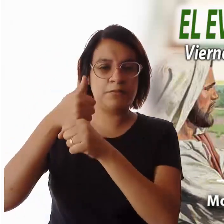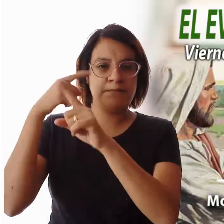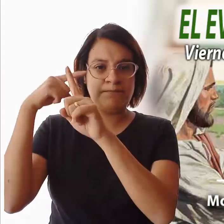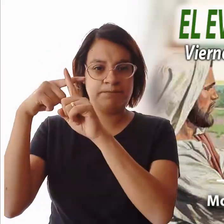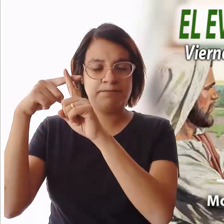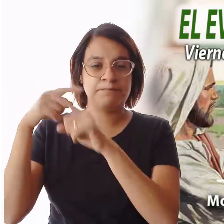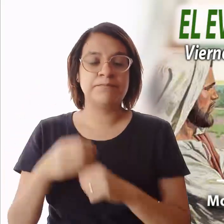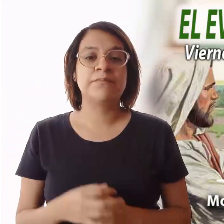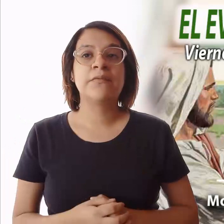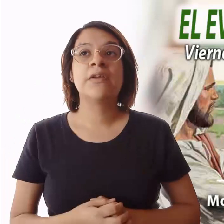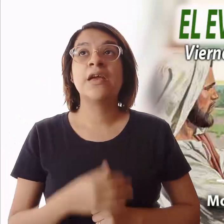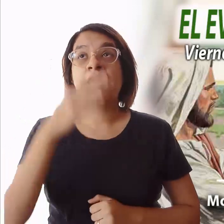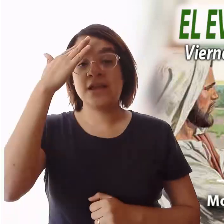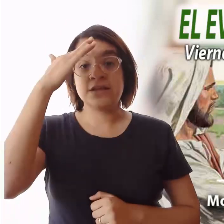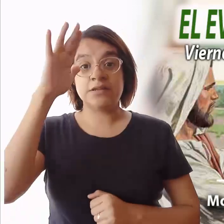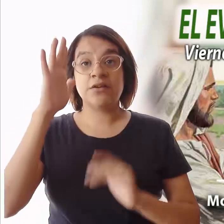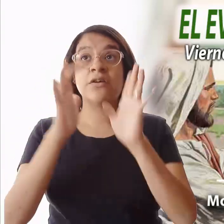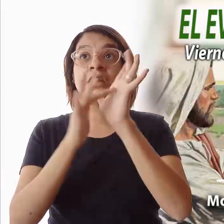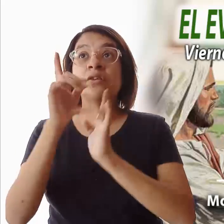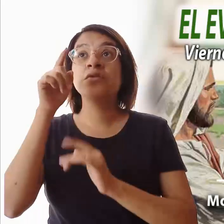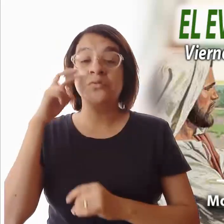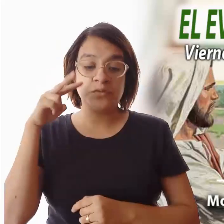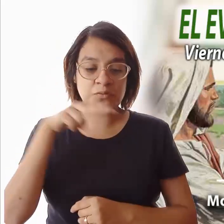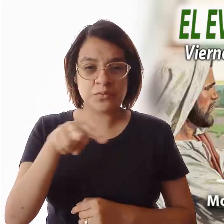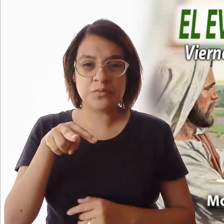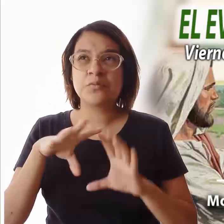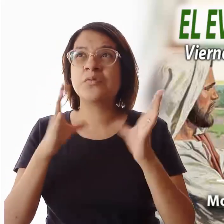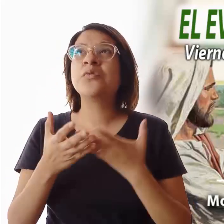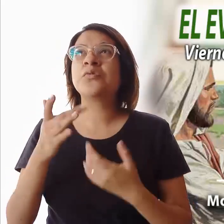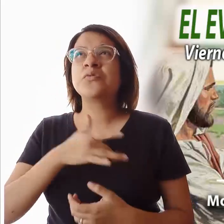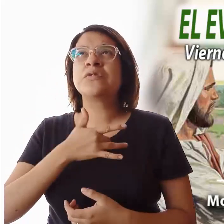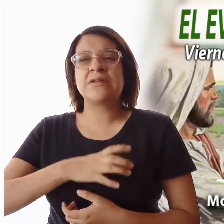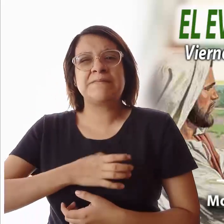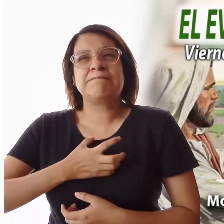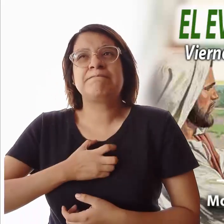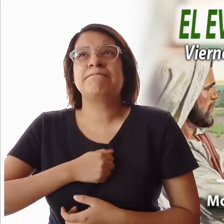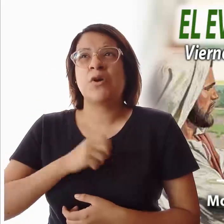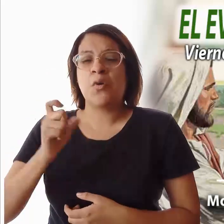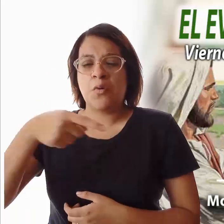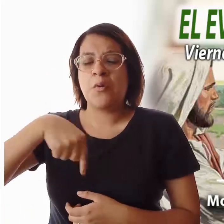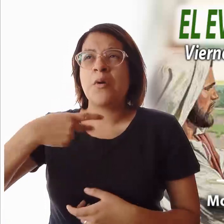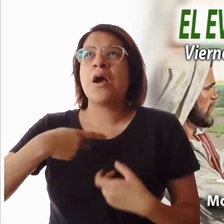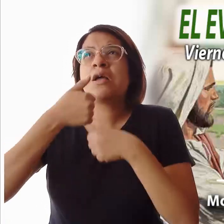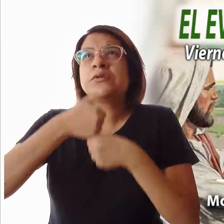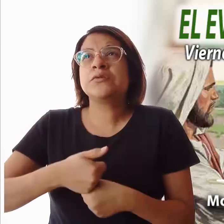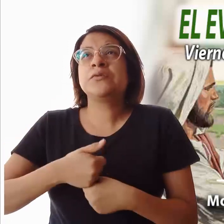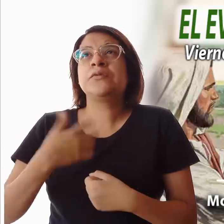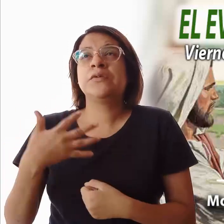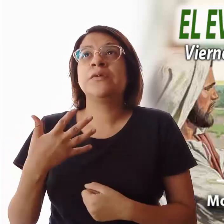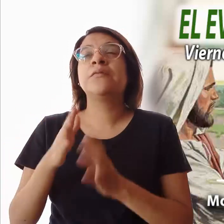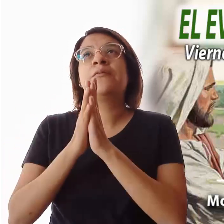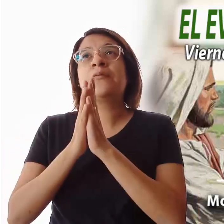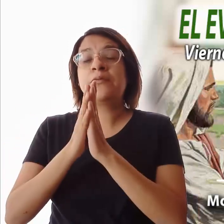Señor Jesús, que te condueles del dolor de todos. Mira con corazón